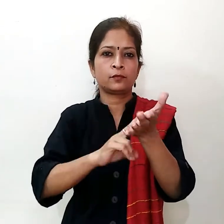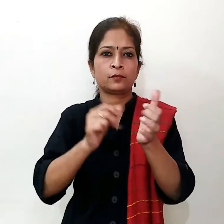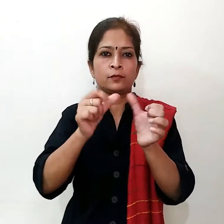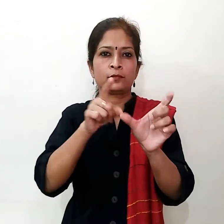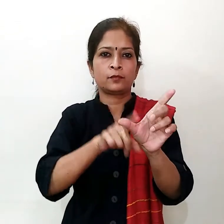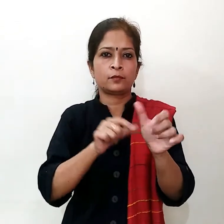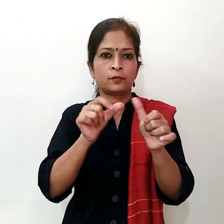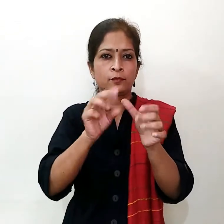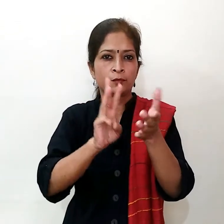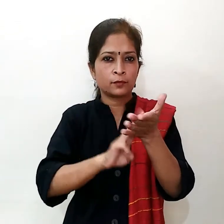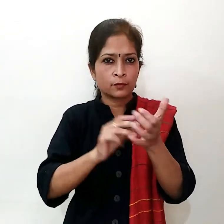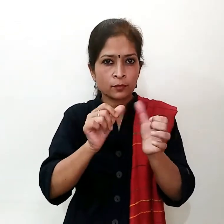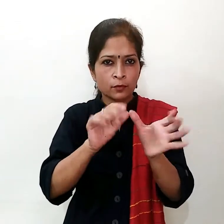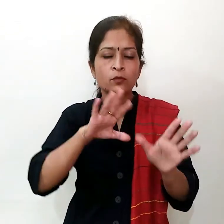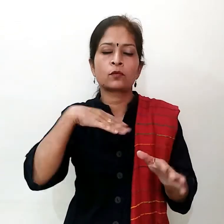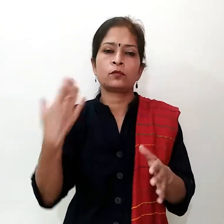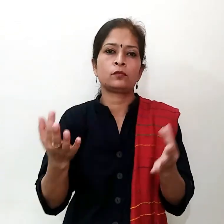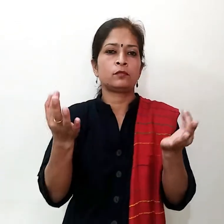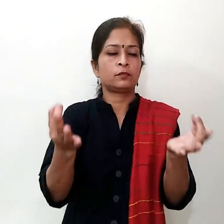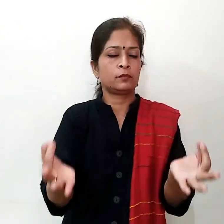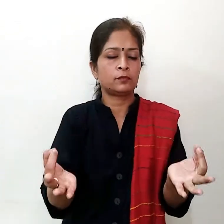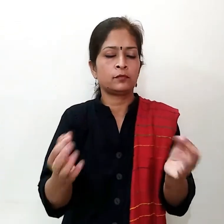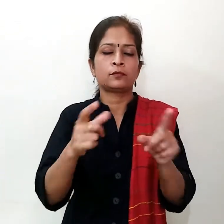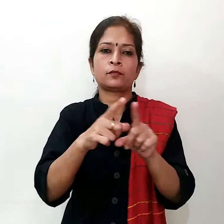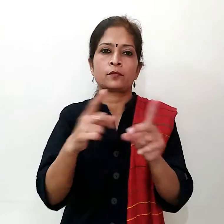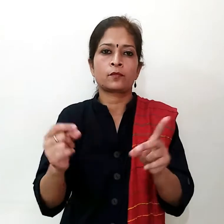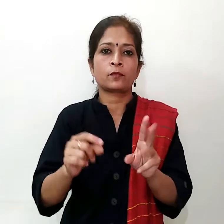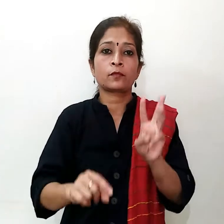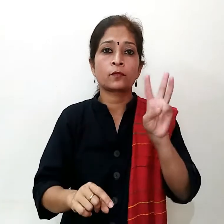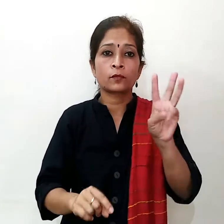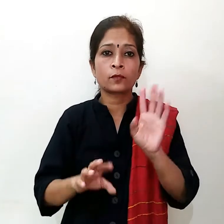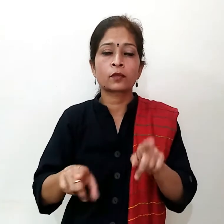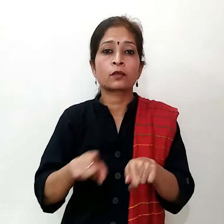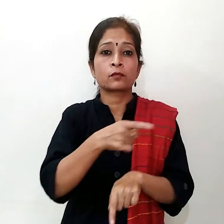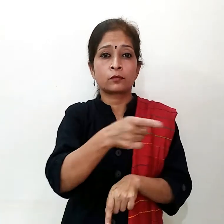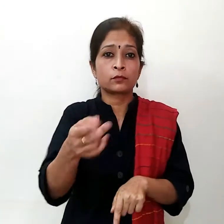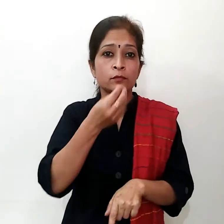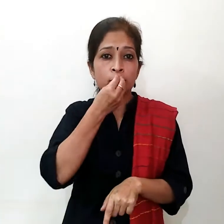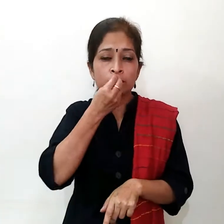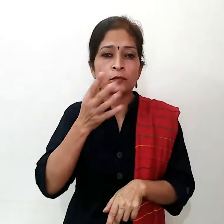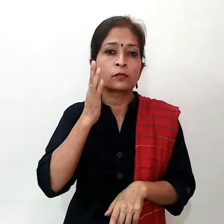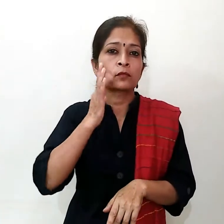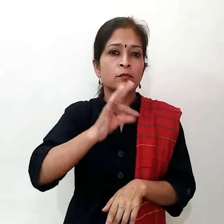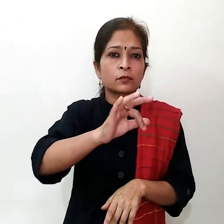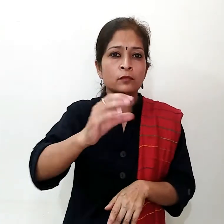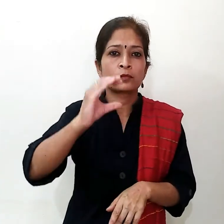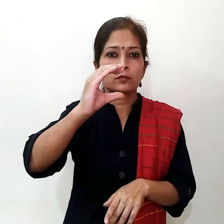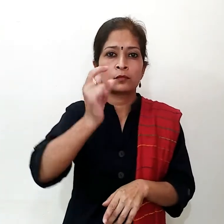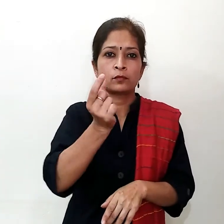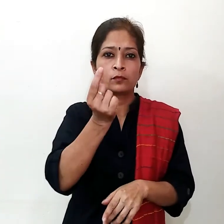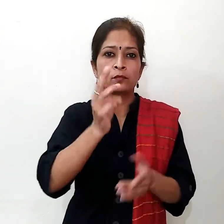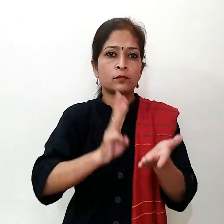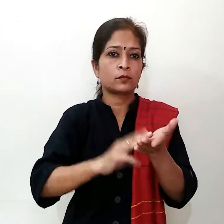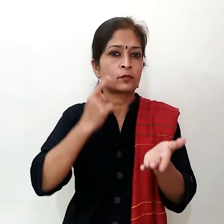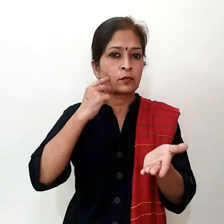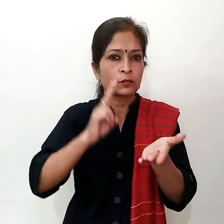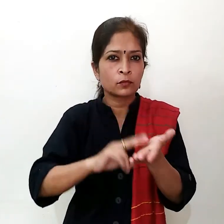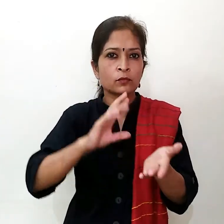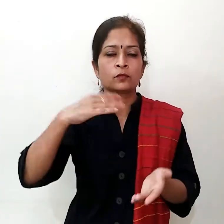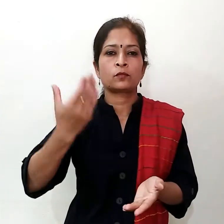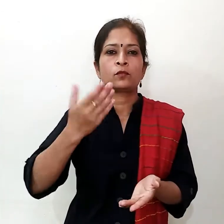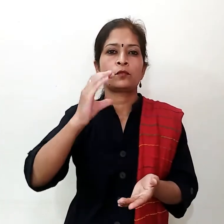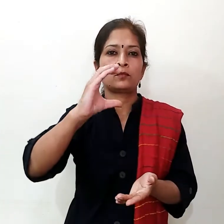प्रणायान, या ध्यान करो। तिसरा, अपने भुजर में हल्वी, जीरा,